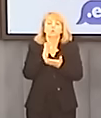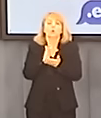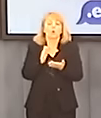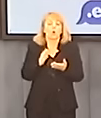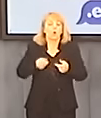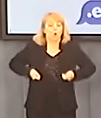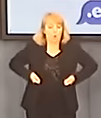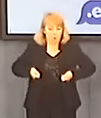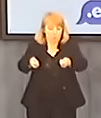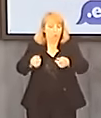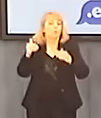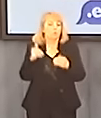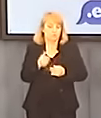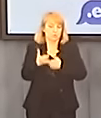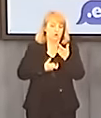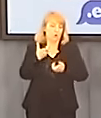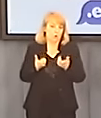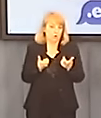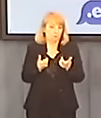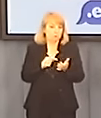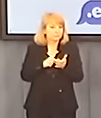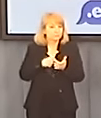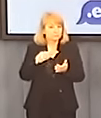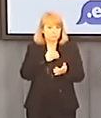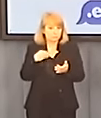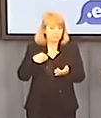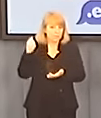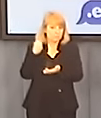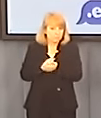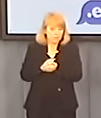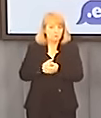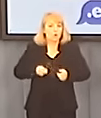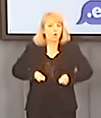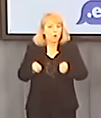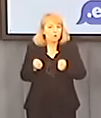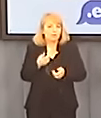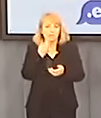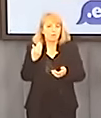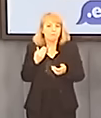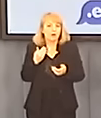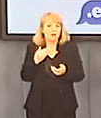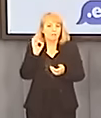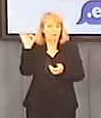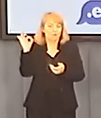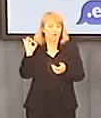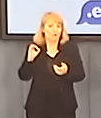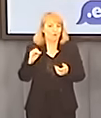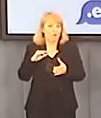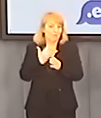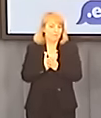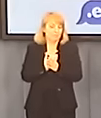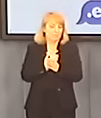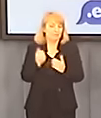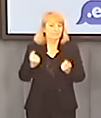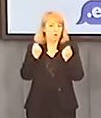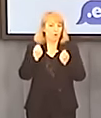bo ja przypominam, że w myśl naszego prawodawstwa rolnik nie jest osobą prowadzącą działalność gospodarczą. Znaczy my chcemy